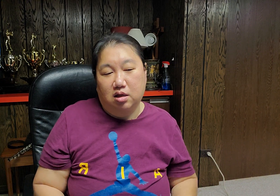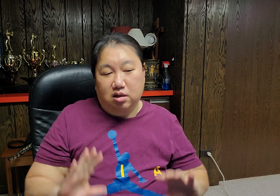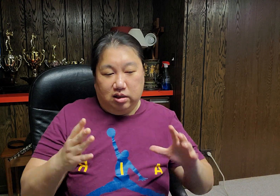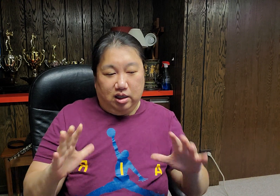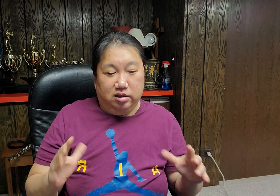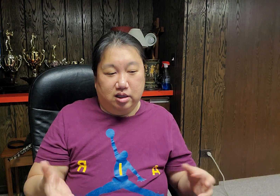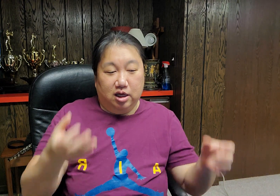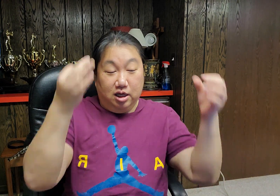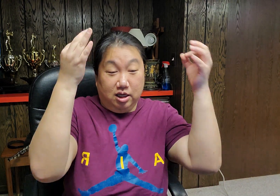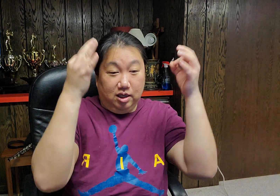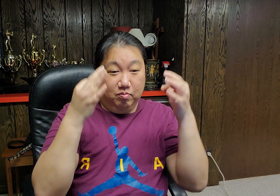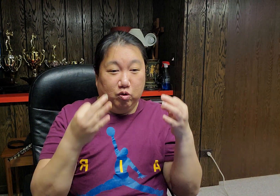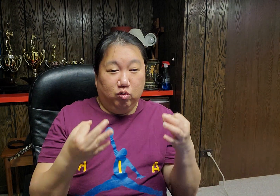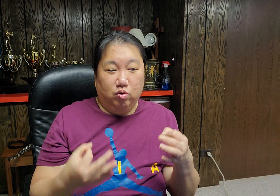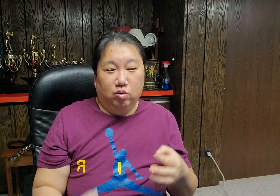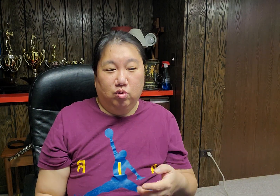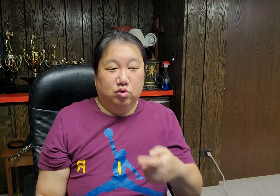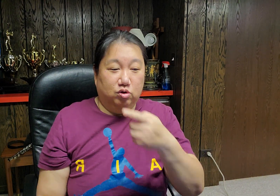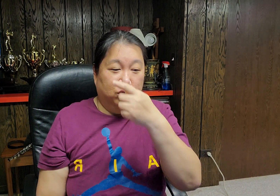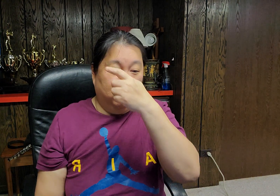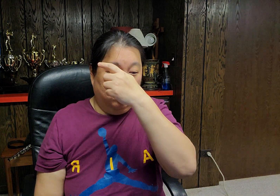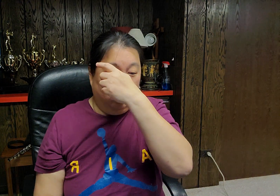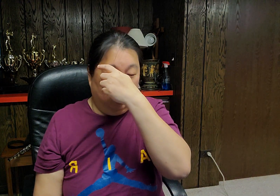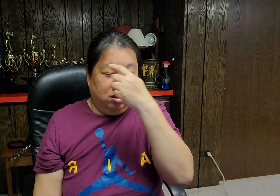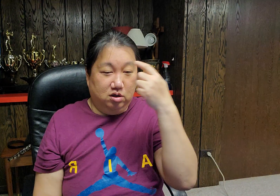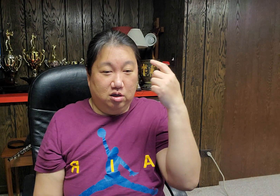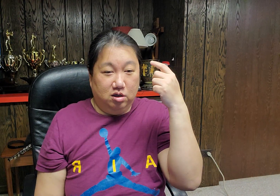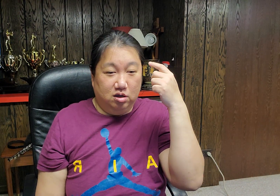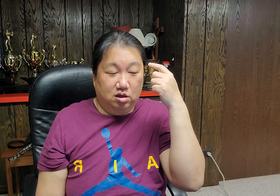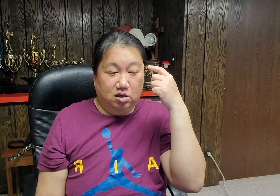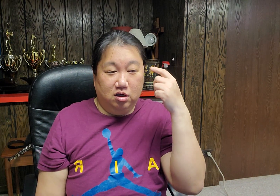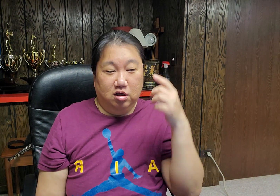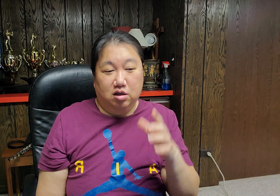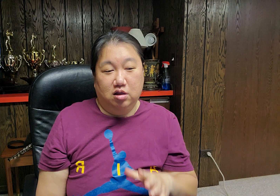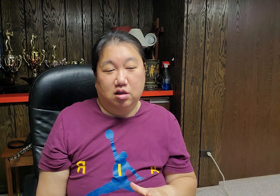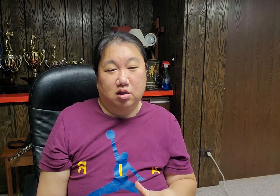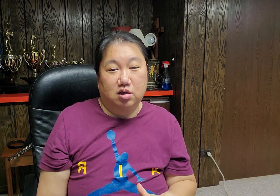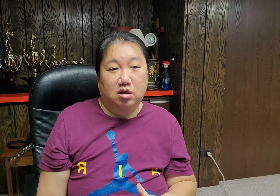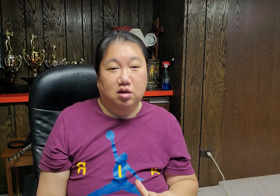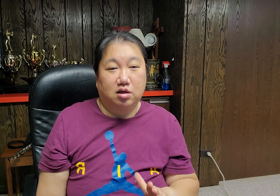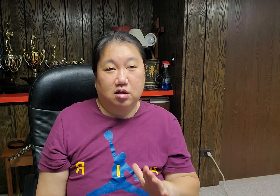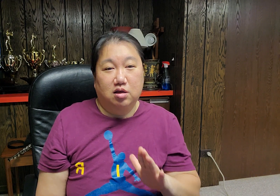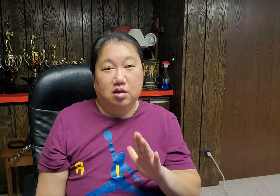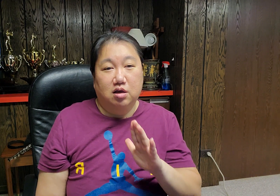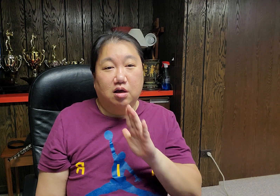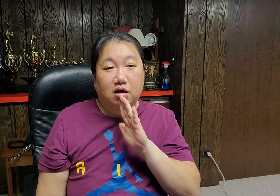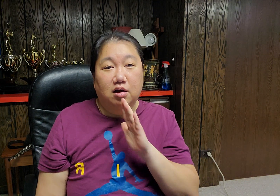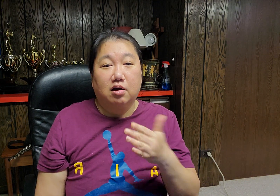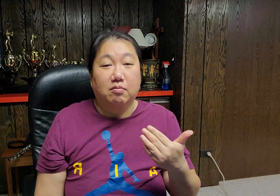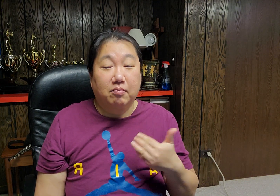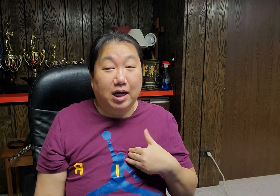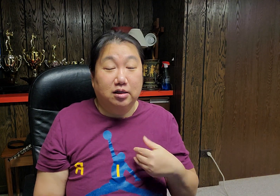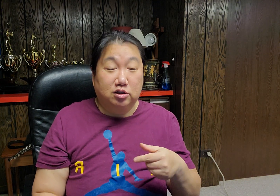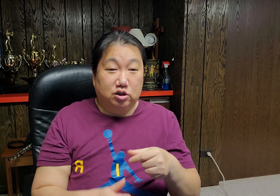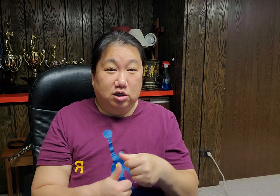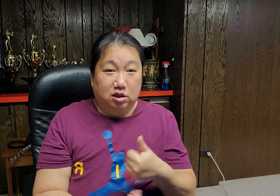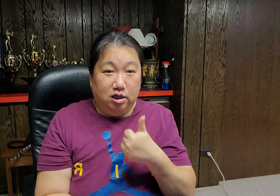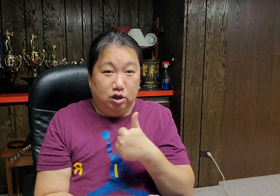세상이 보는 눈이 마치 날